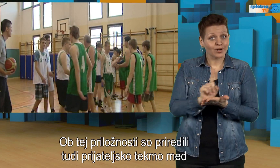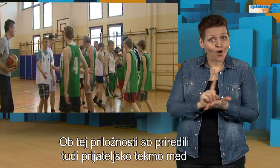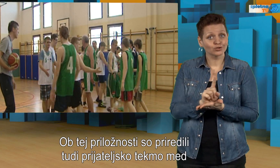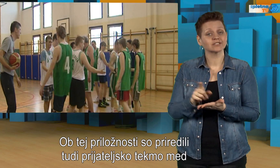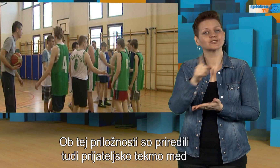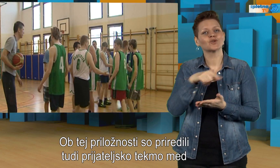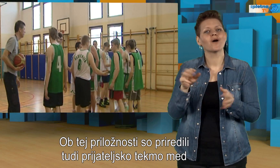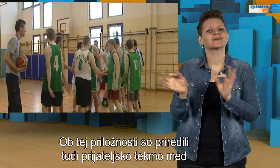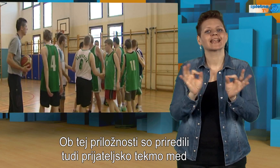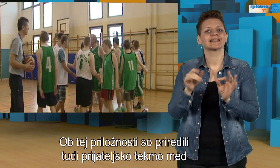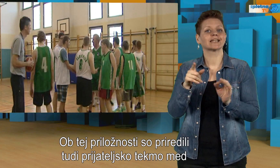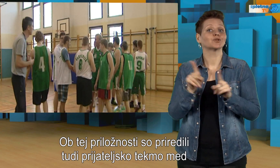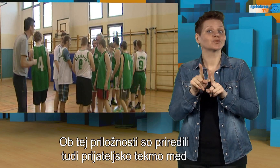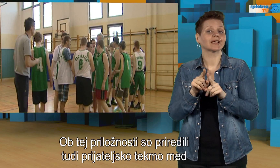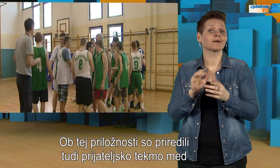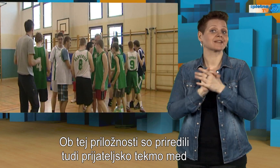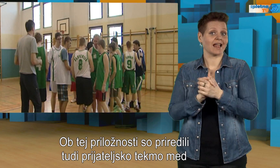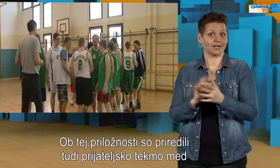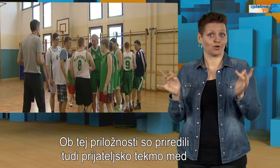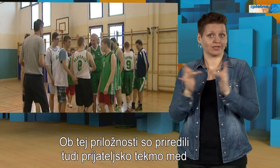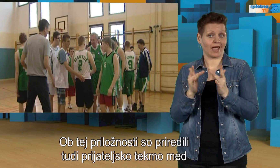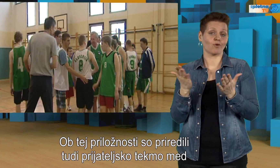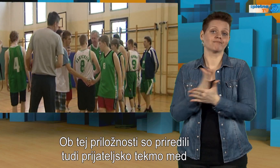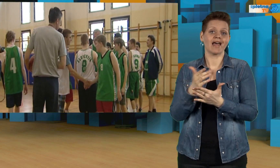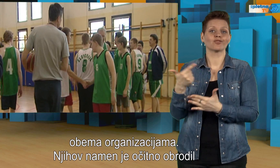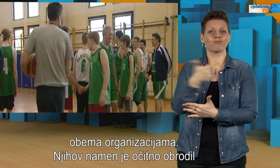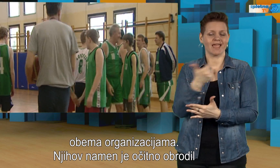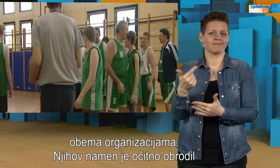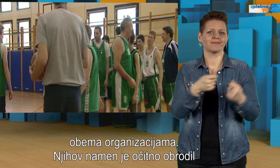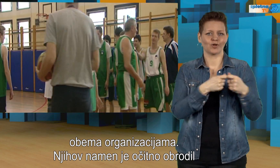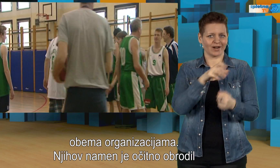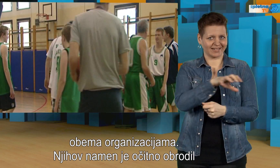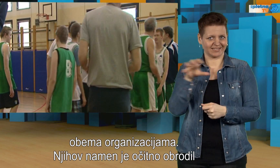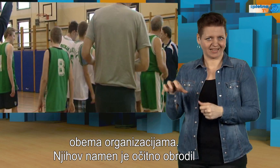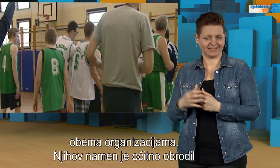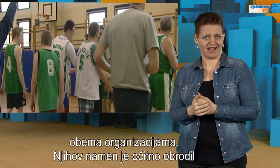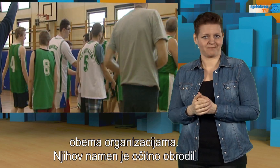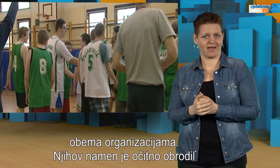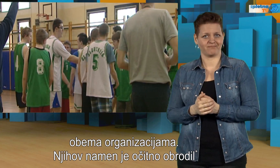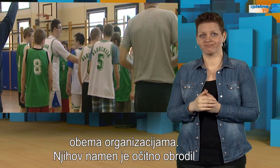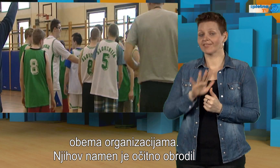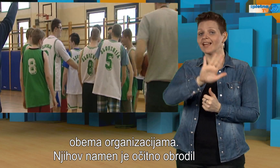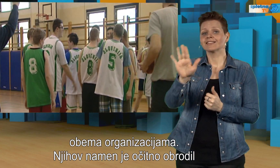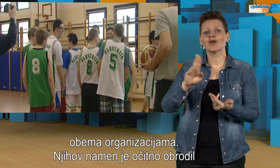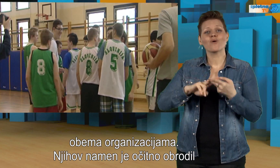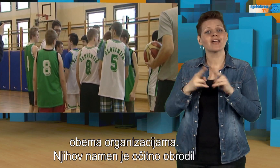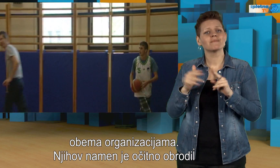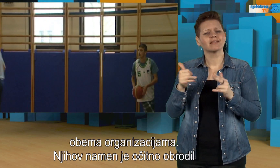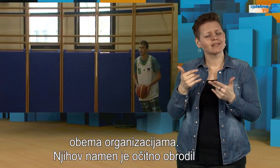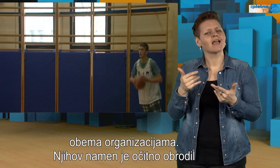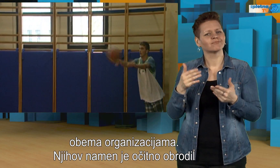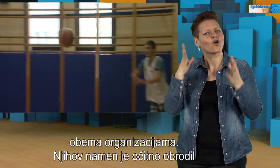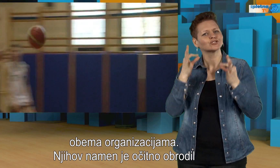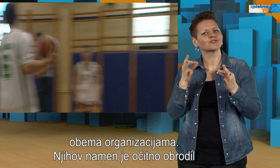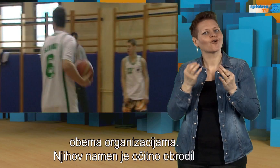Ob tej priložnosti so priredili tudi prijateljsko tekmo med obema organizacijama. Njihov namen je